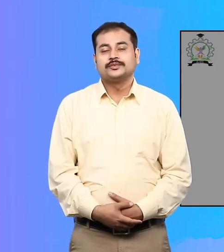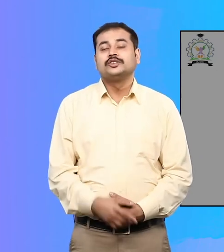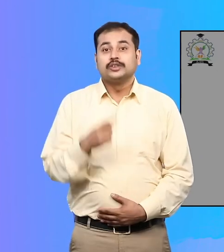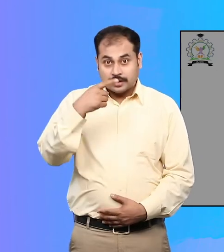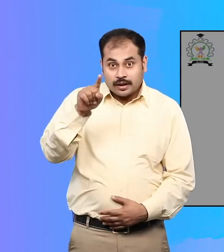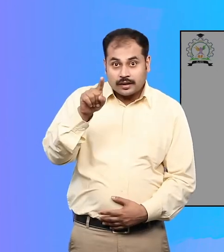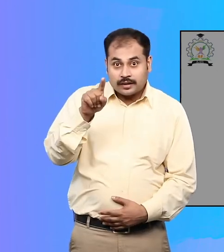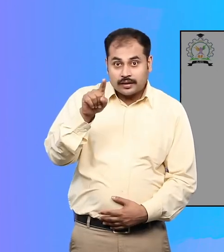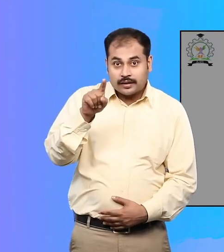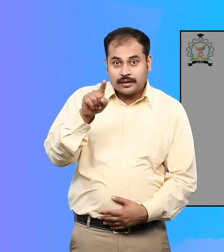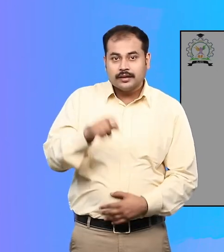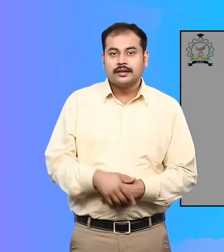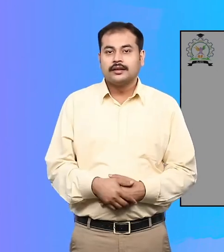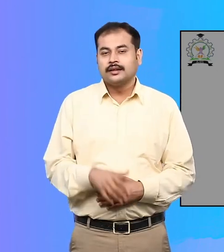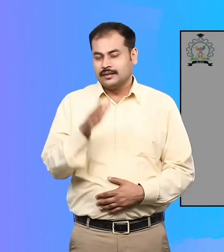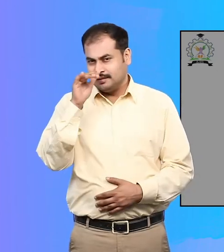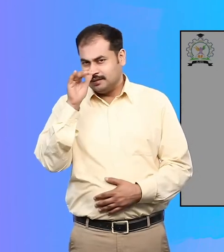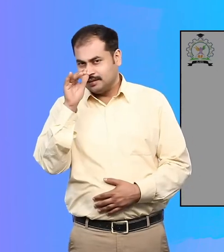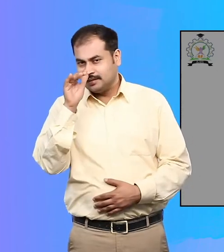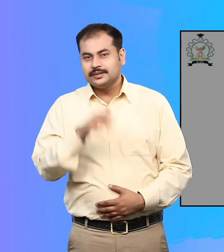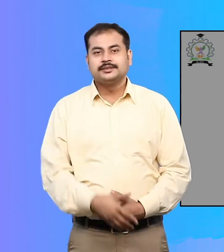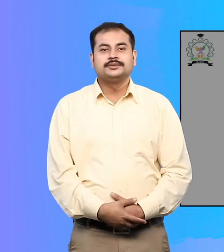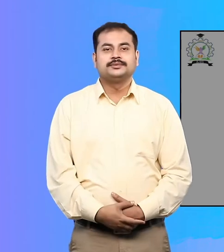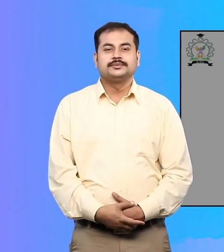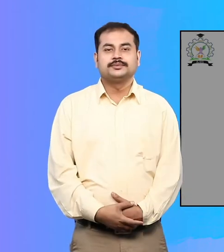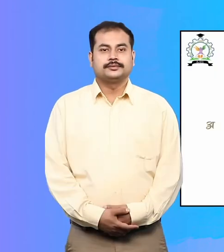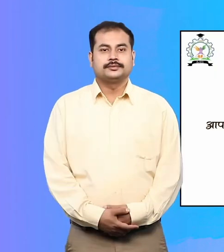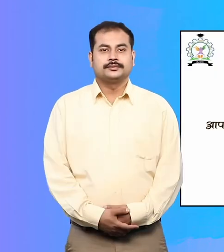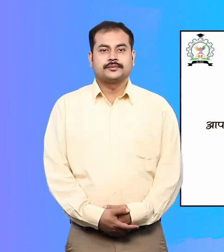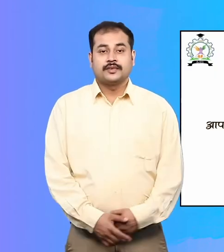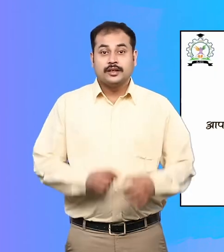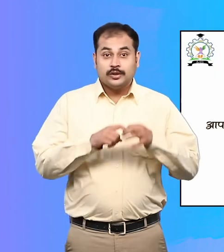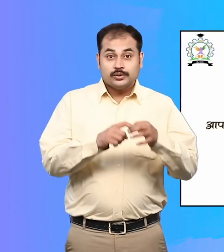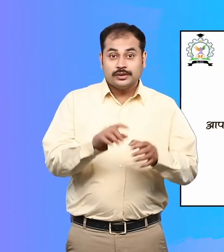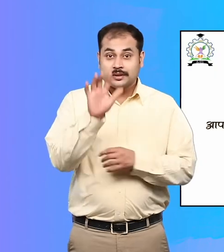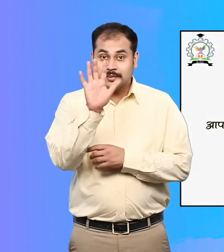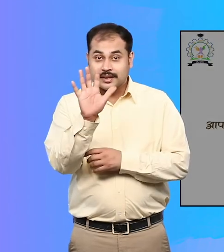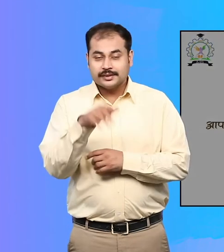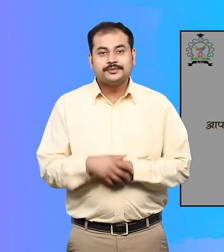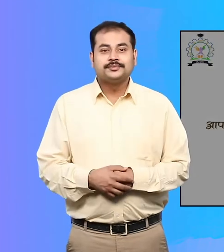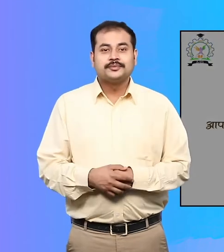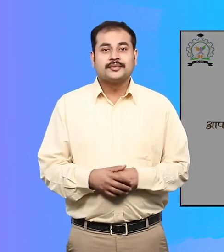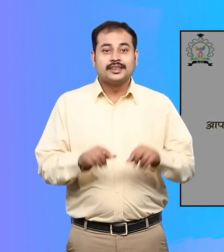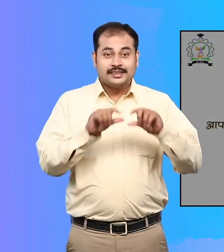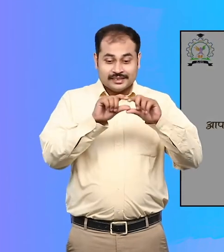सही गलत प्रश्ण रिक्तिस्थान